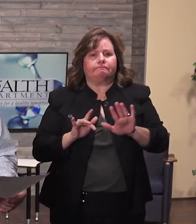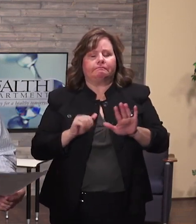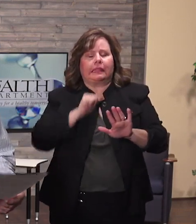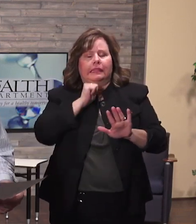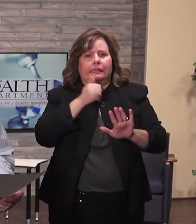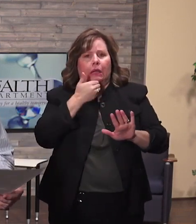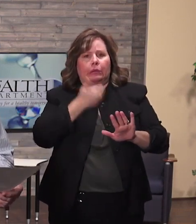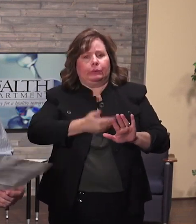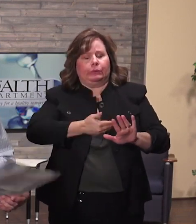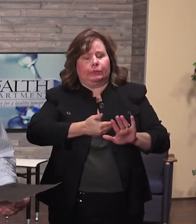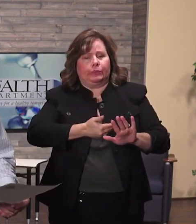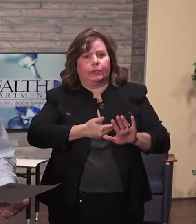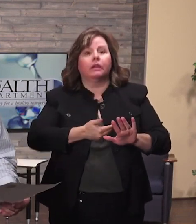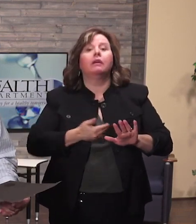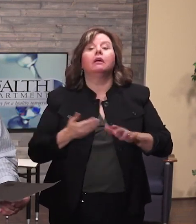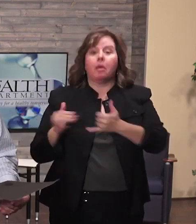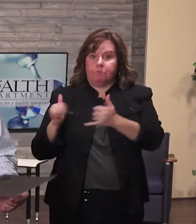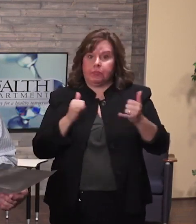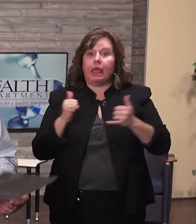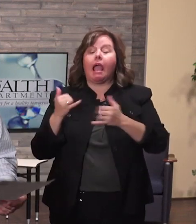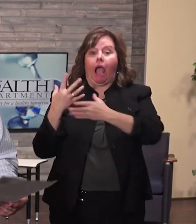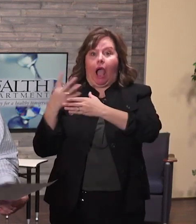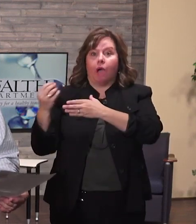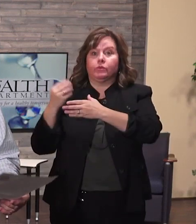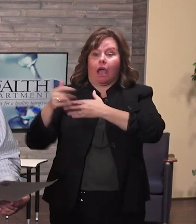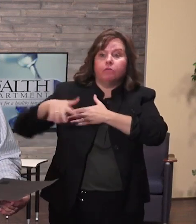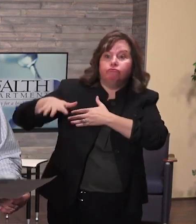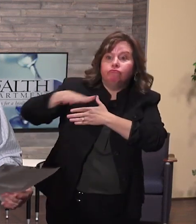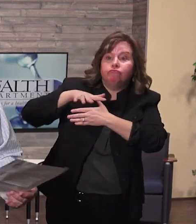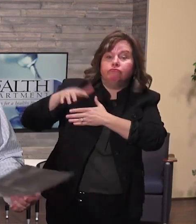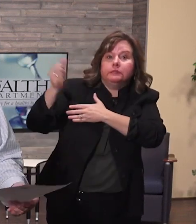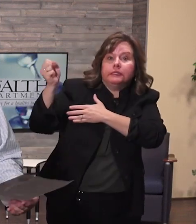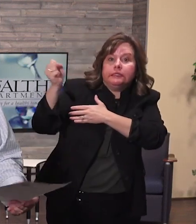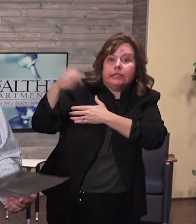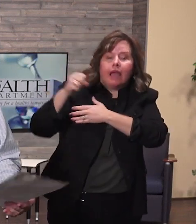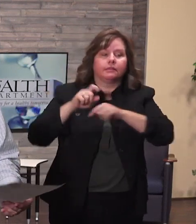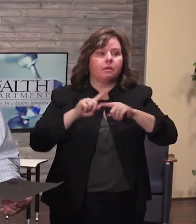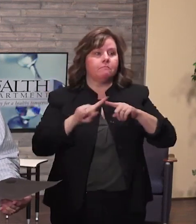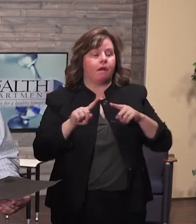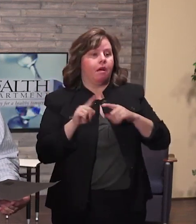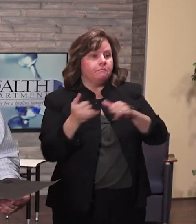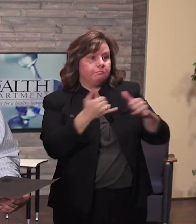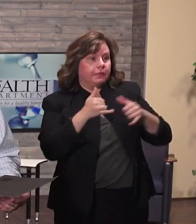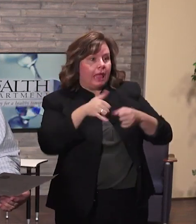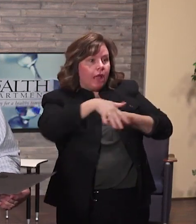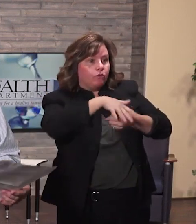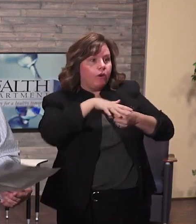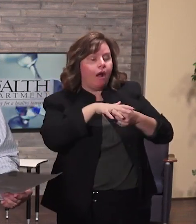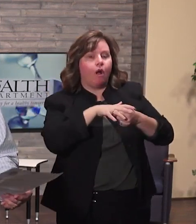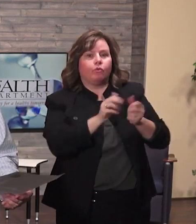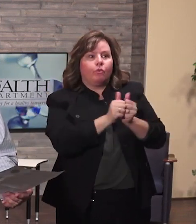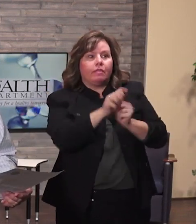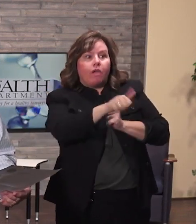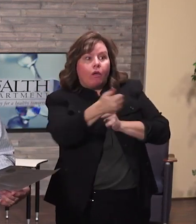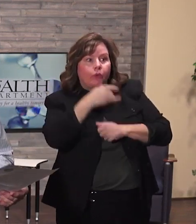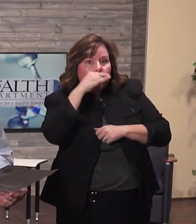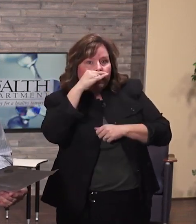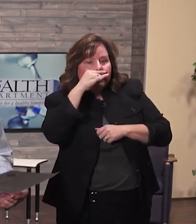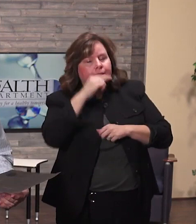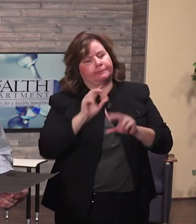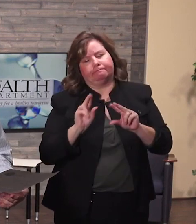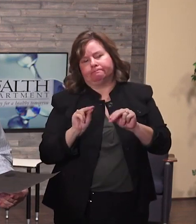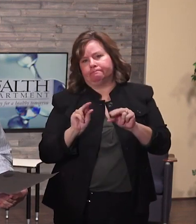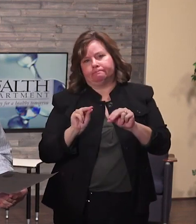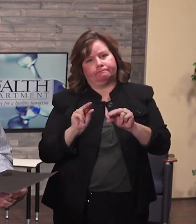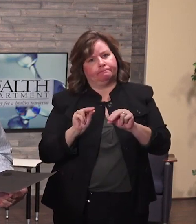idea para los niños en este momento debido al aumento del número de personas en una área pequeña, sino también porque